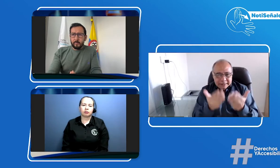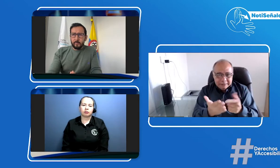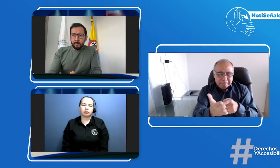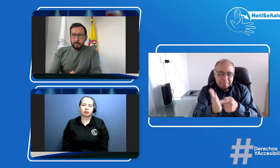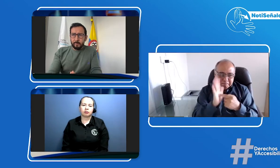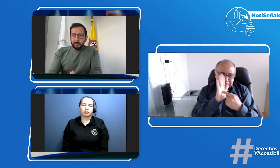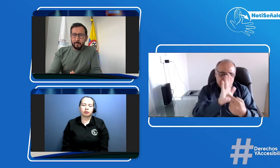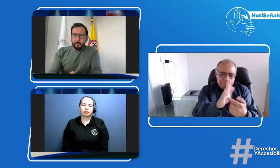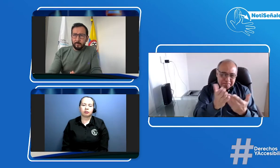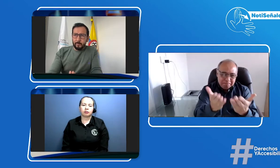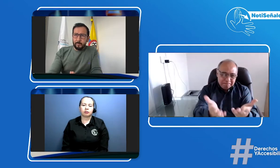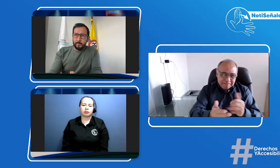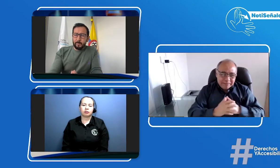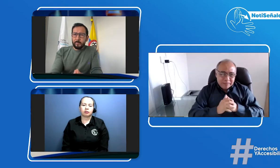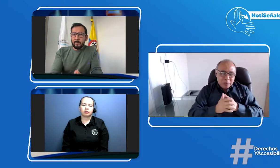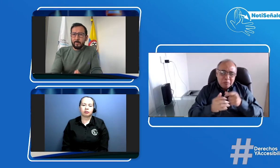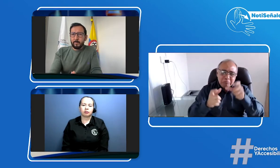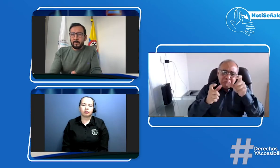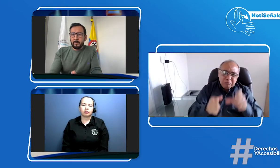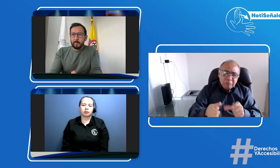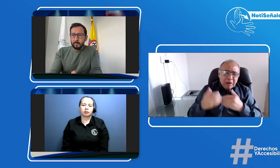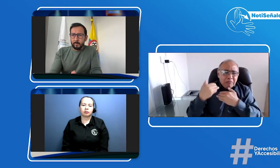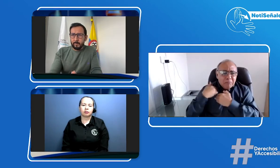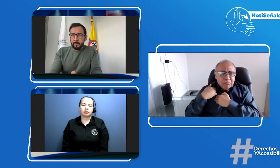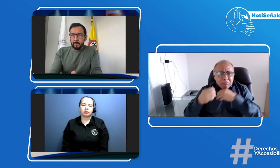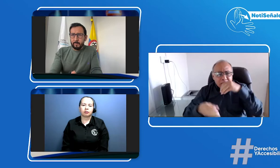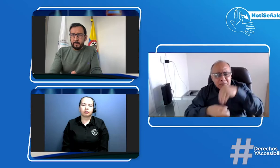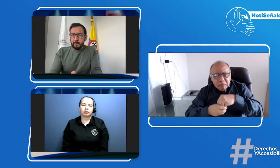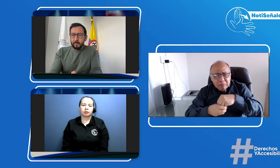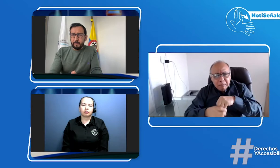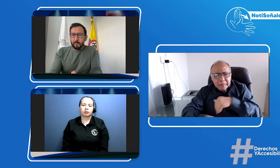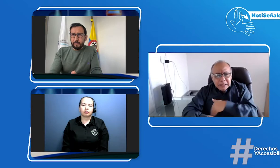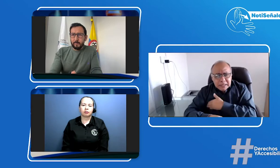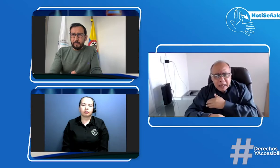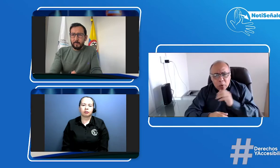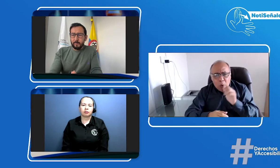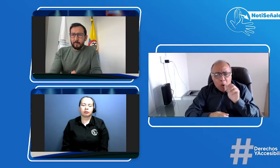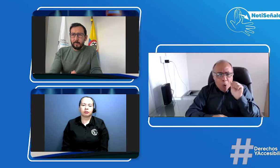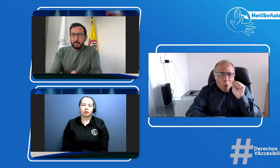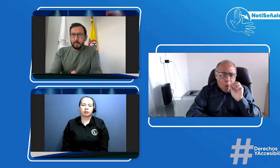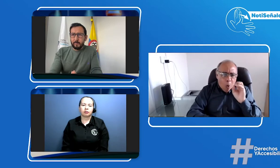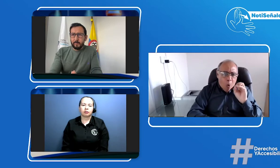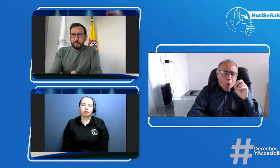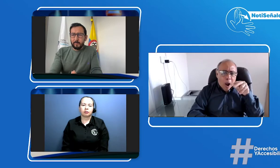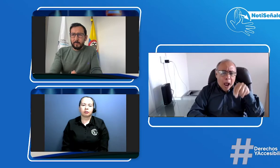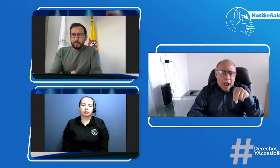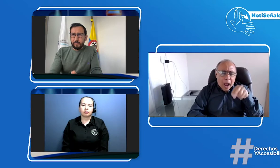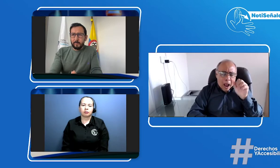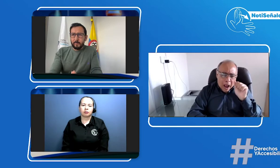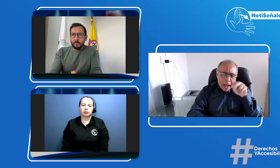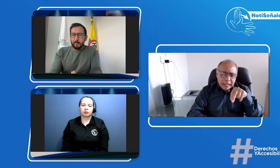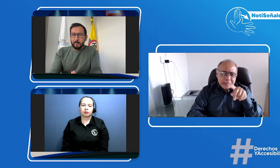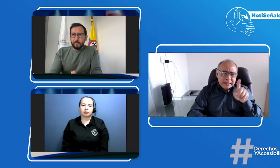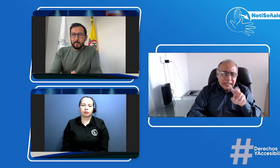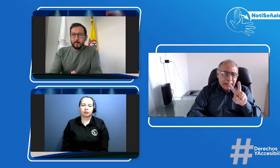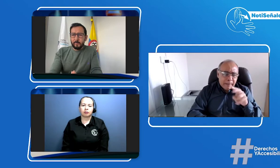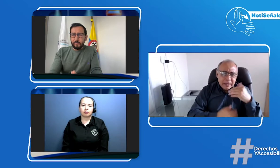acompañarnos en este espacio por favor preséntate José Luis quién eres y también pues qué labor cumples allí al